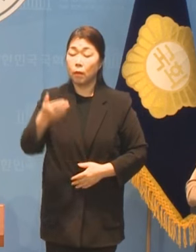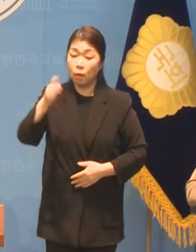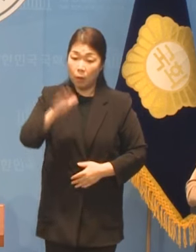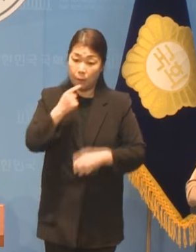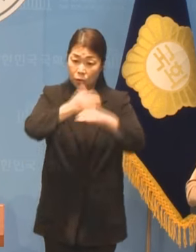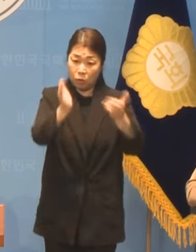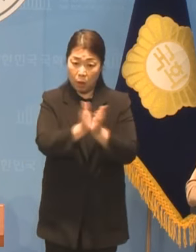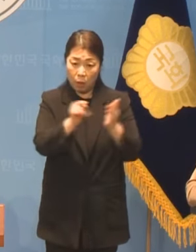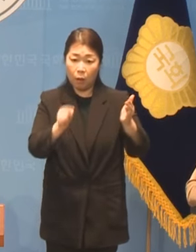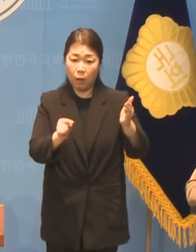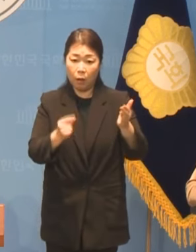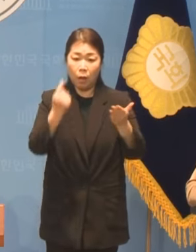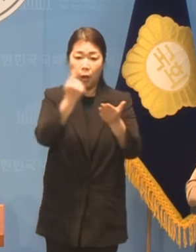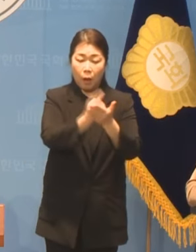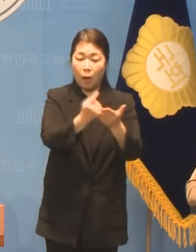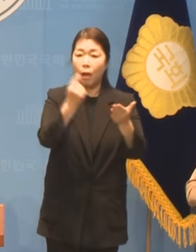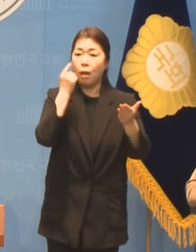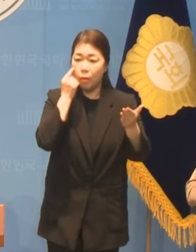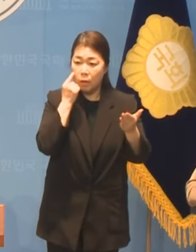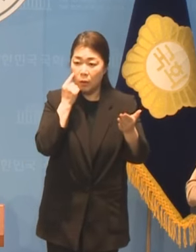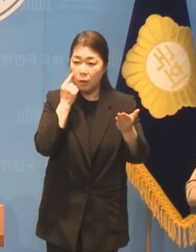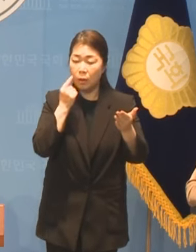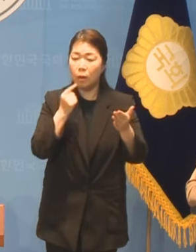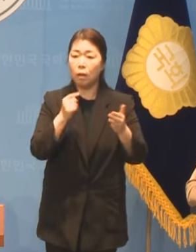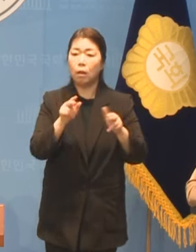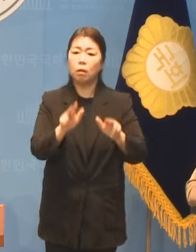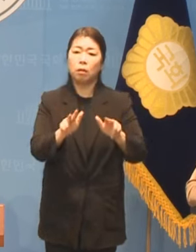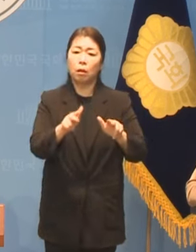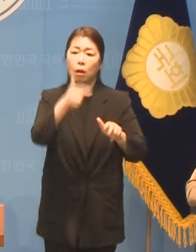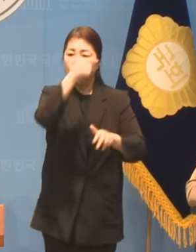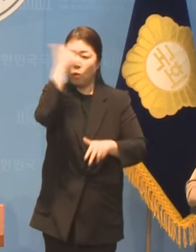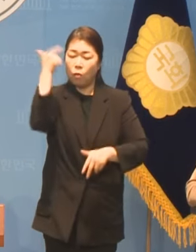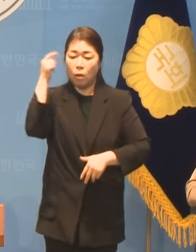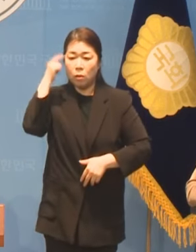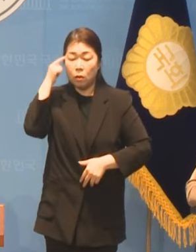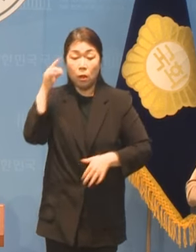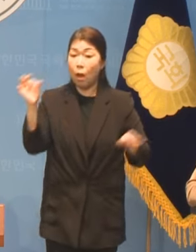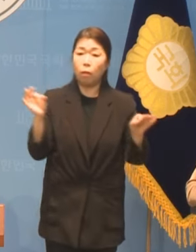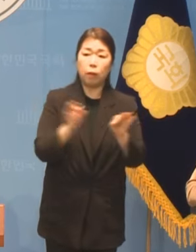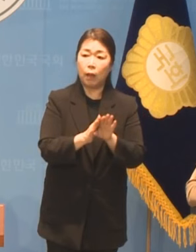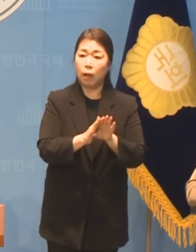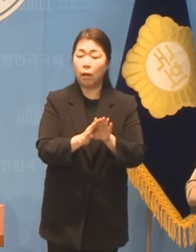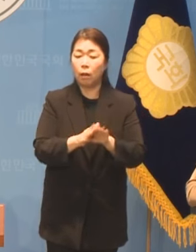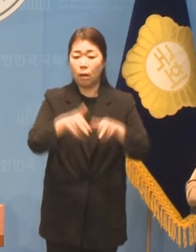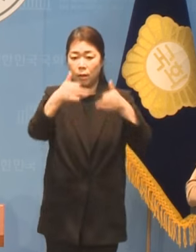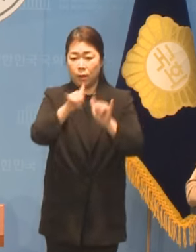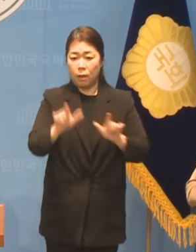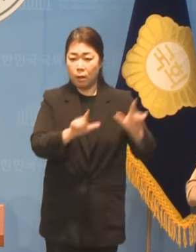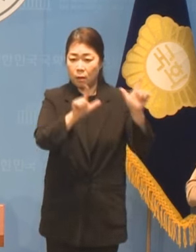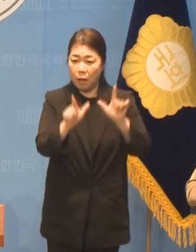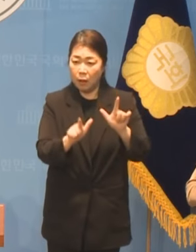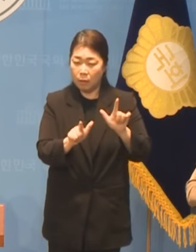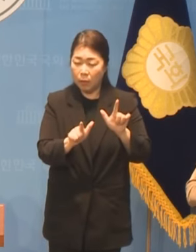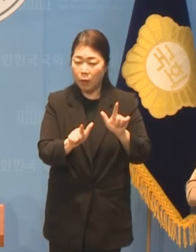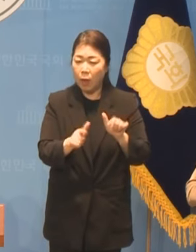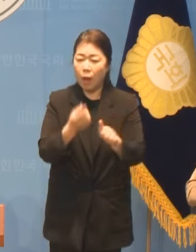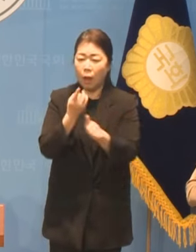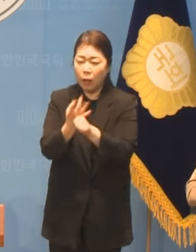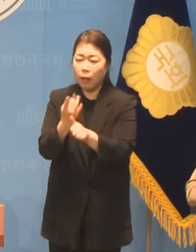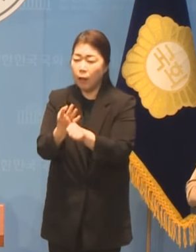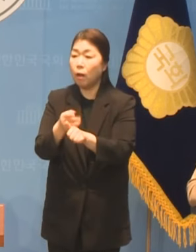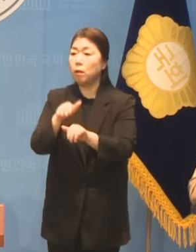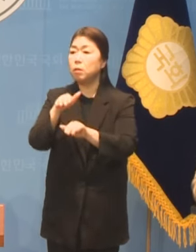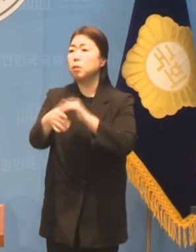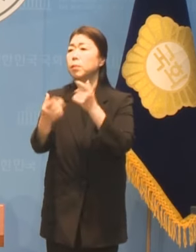더불어민주당에는 이제 노무현의 정신이 없습니다 장애인의 삶을 대변하는 척 신용만 할 뿐 노무현의